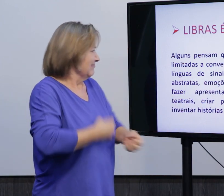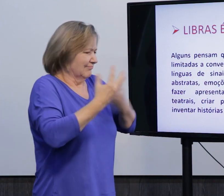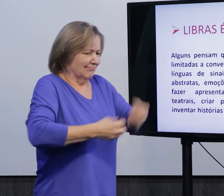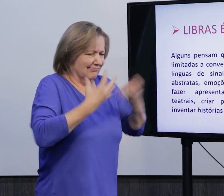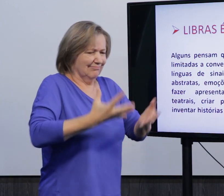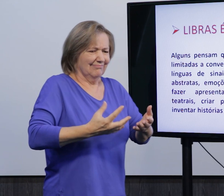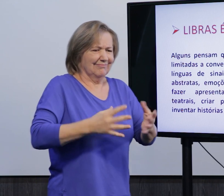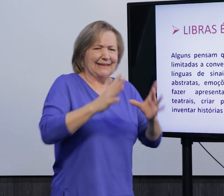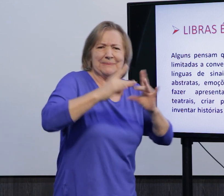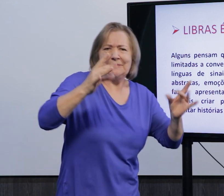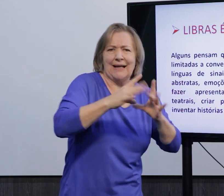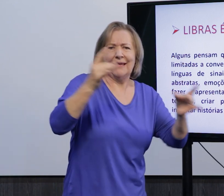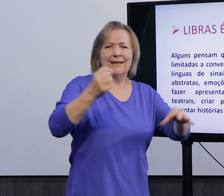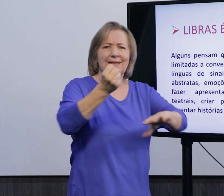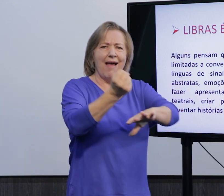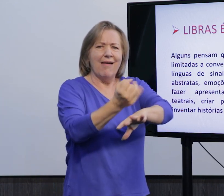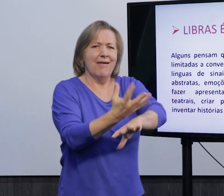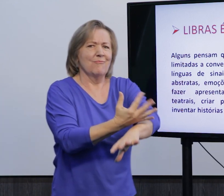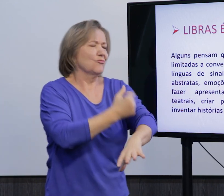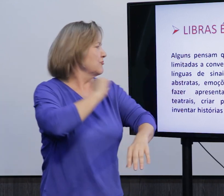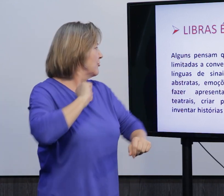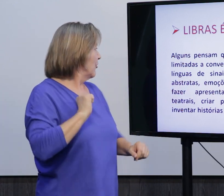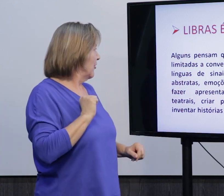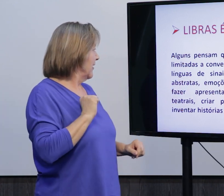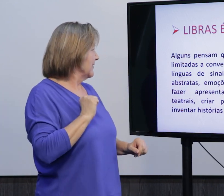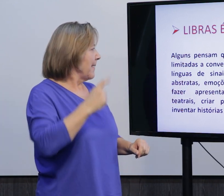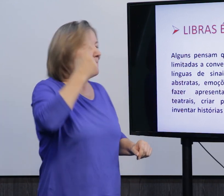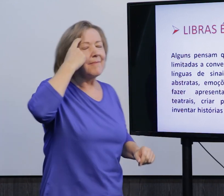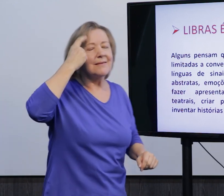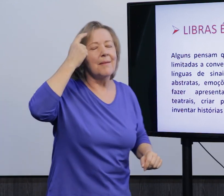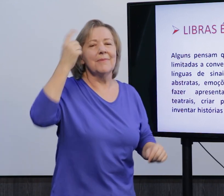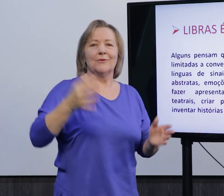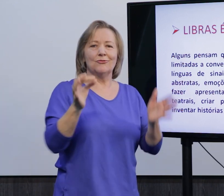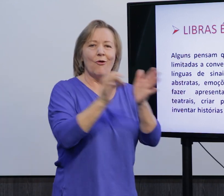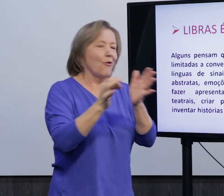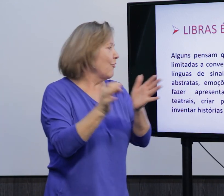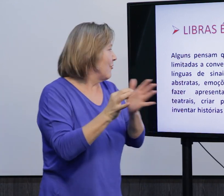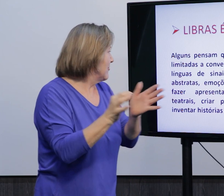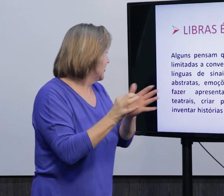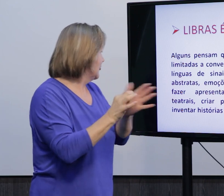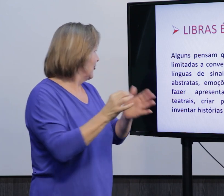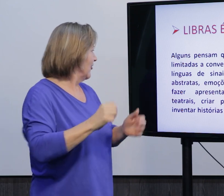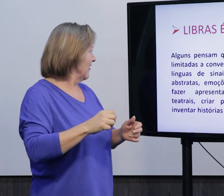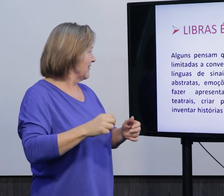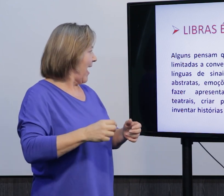fluente e podemos nos comunicar. expressar sobre qualquer coisa, né, sobre ideias, emoções,